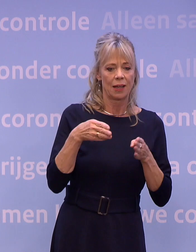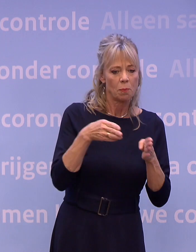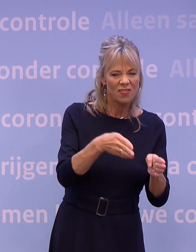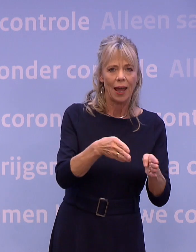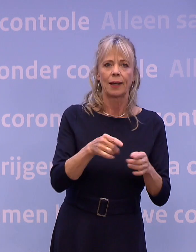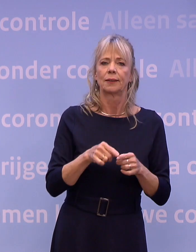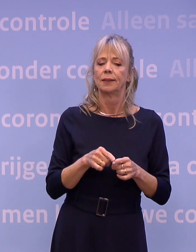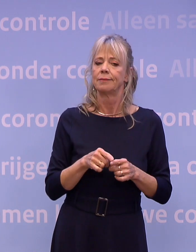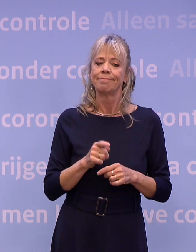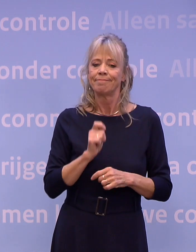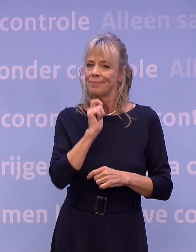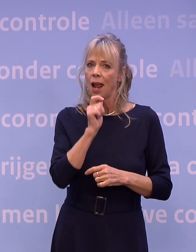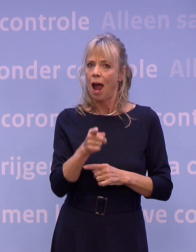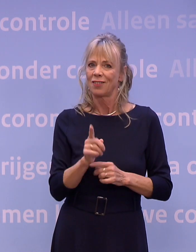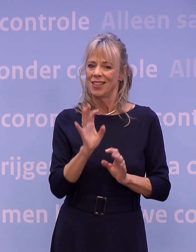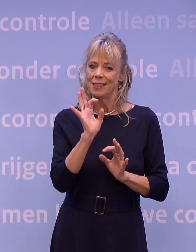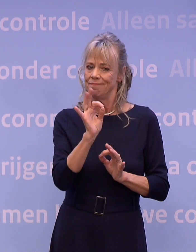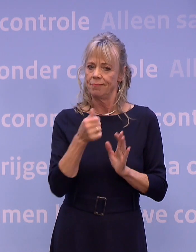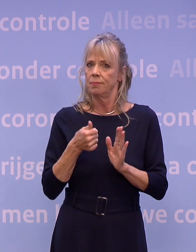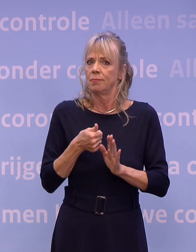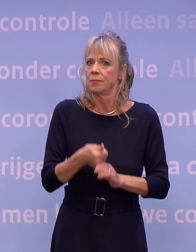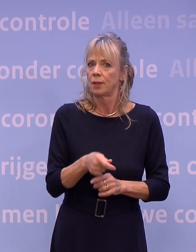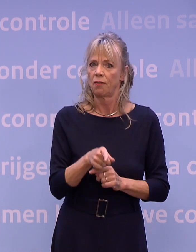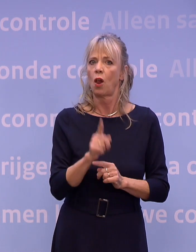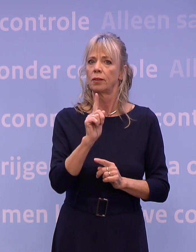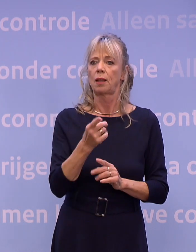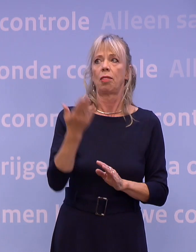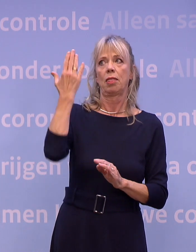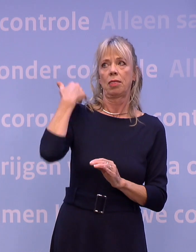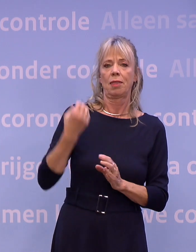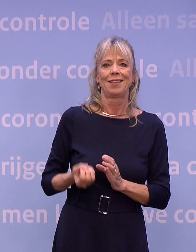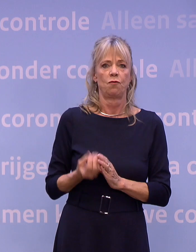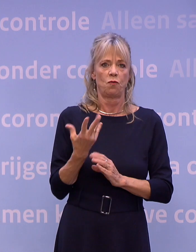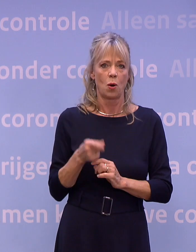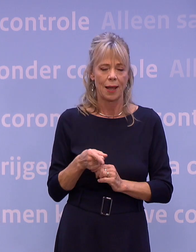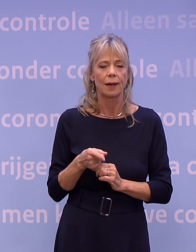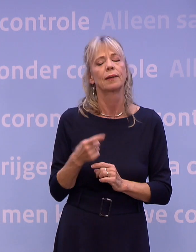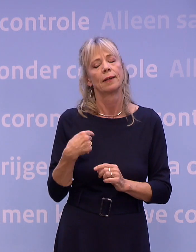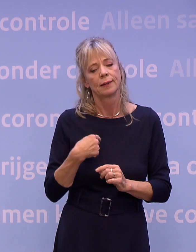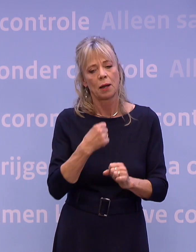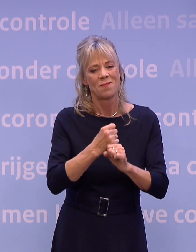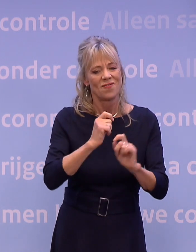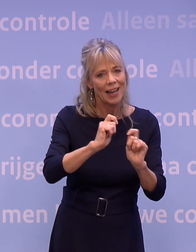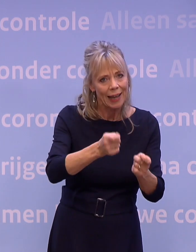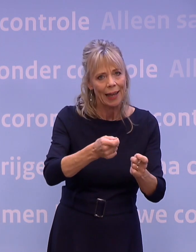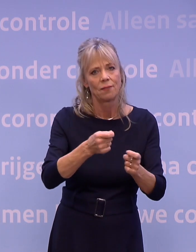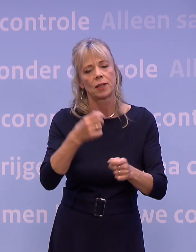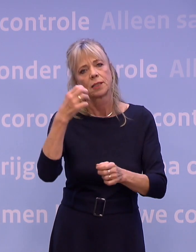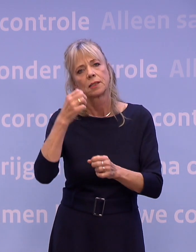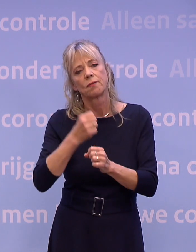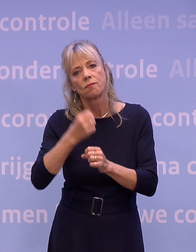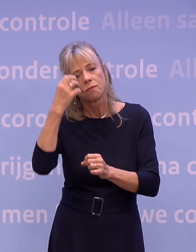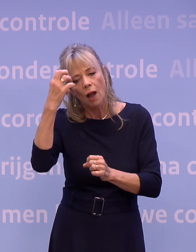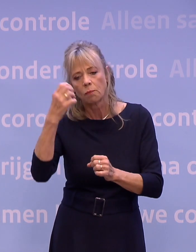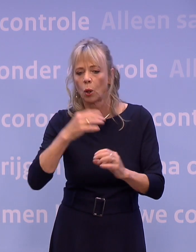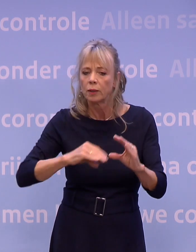veel minder goed wordt opgevolgd dan in het voorjaar. Daarom zijn we met de werkgevers en vakbonden in gesprek om ervoor te zorgen dat